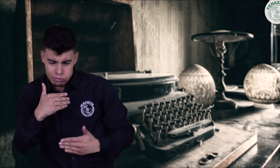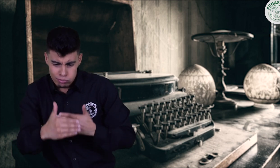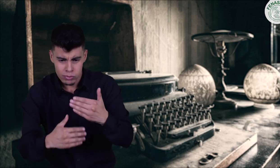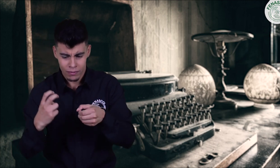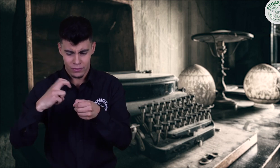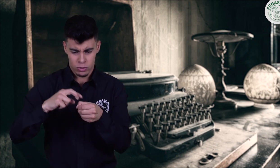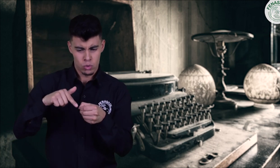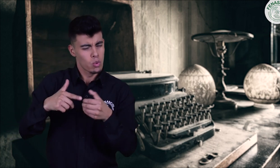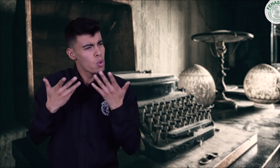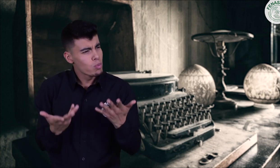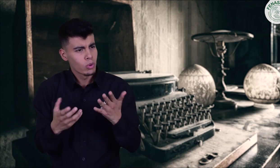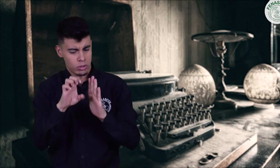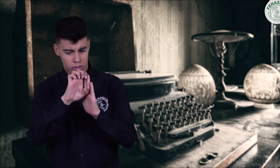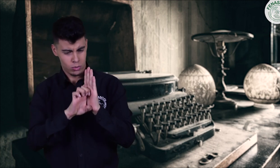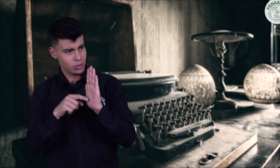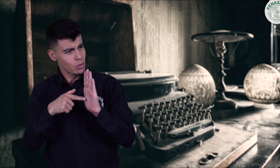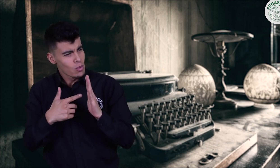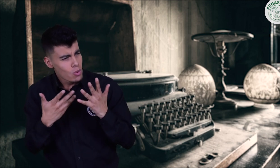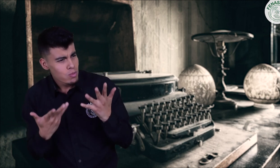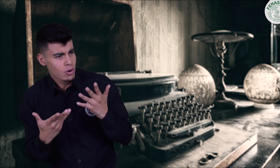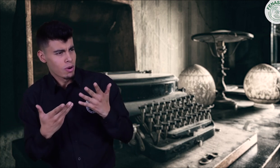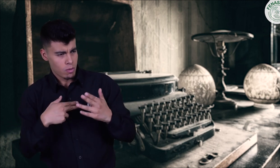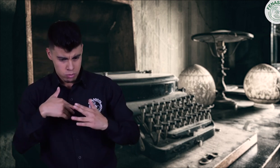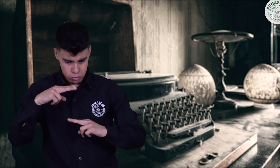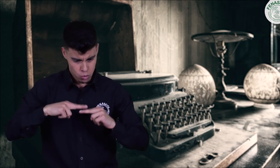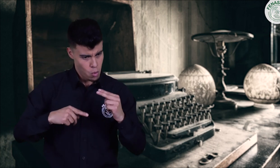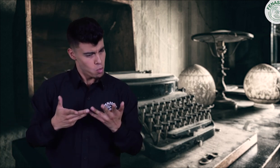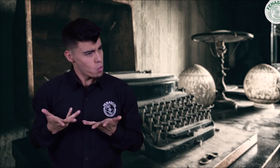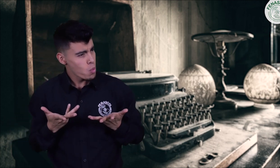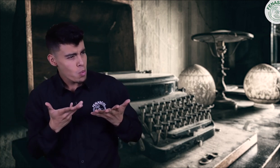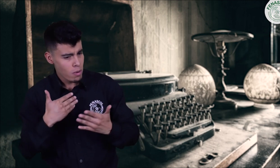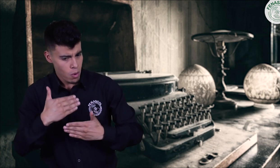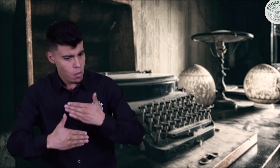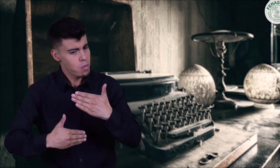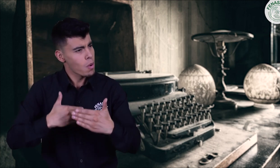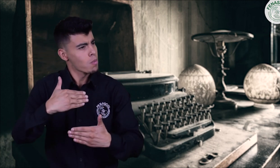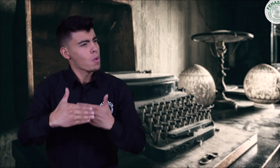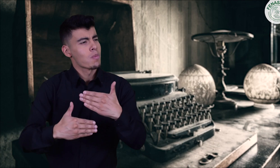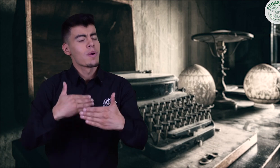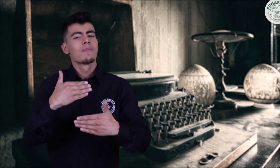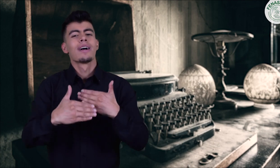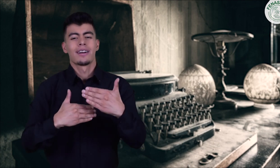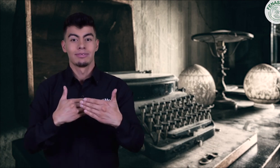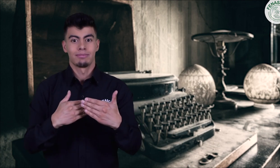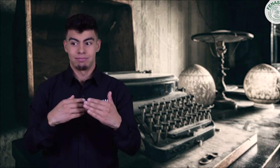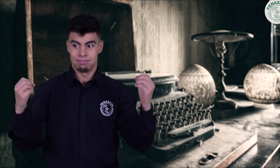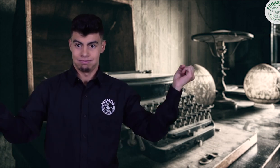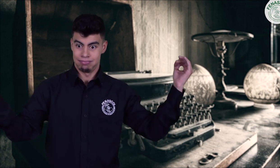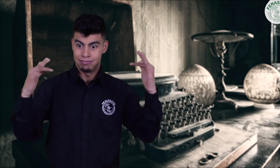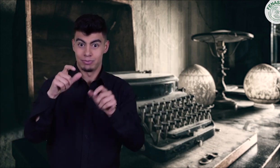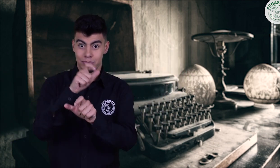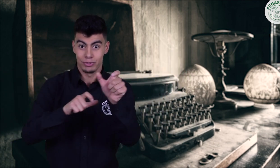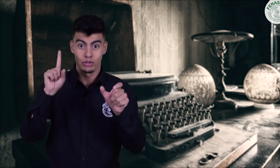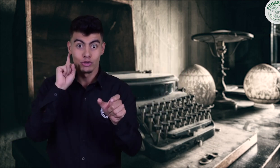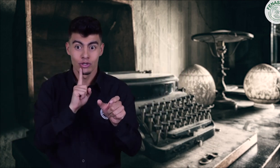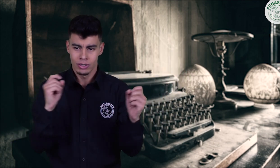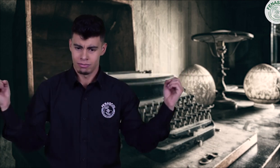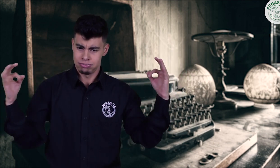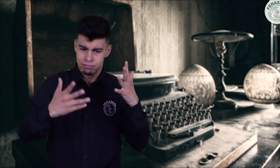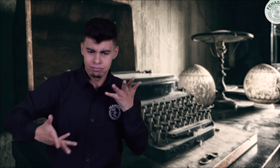el proceso de constitución de la federación, orientando en temas como la creación de los estatutos. Y así, poco a poco, fue adquiriendo forma hasta